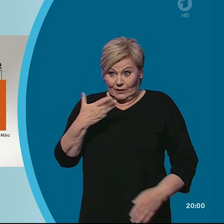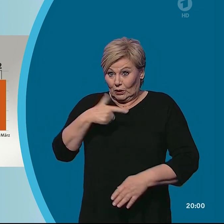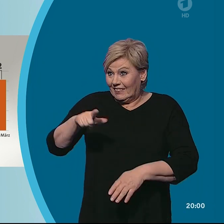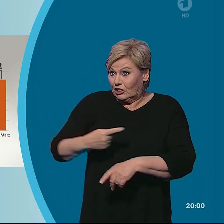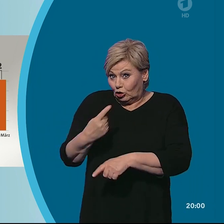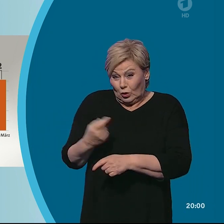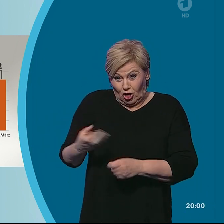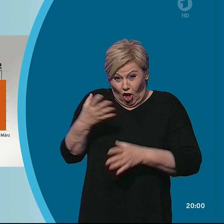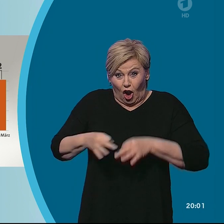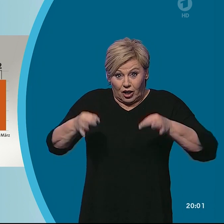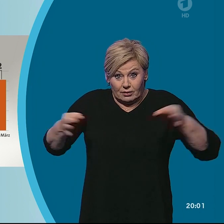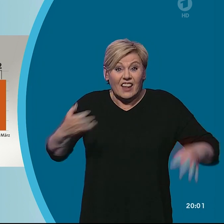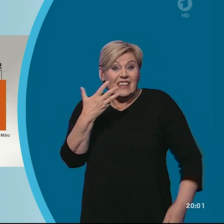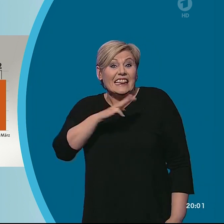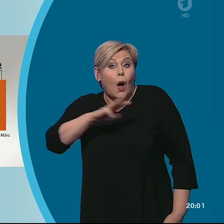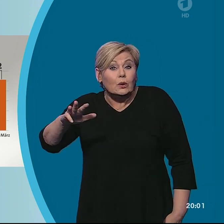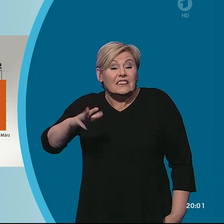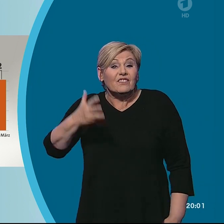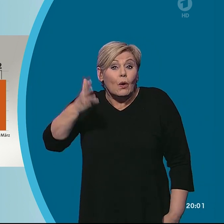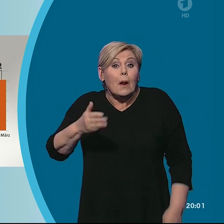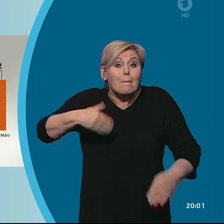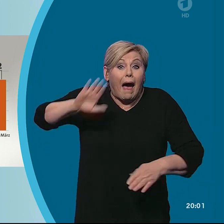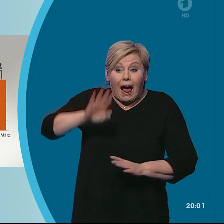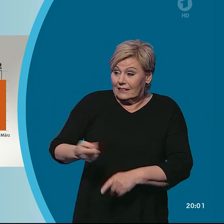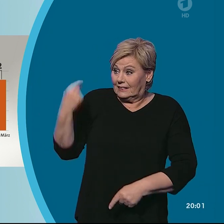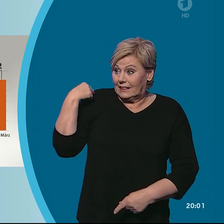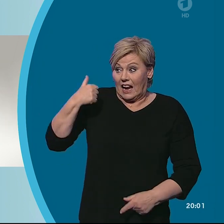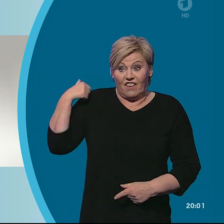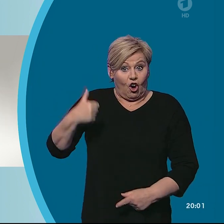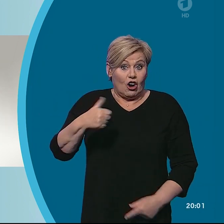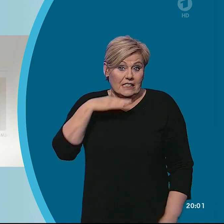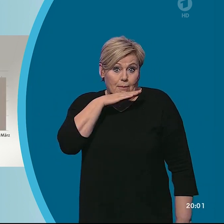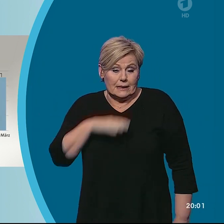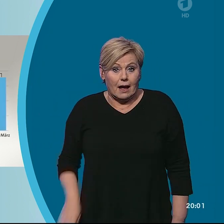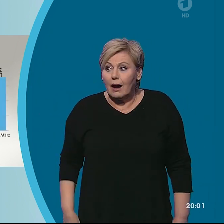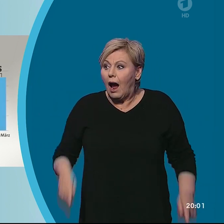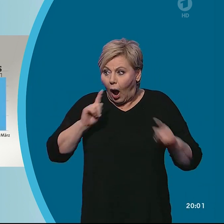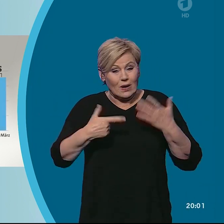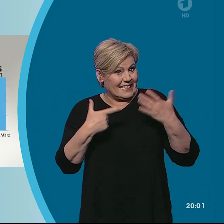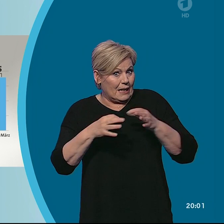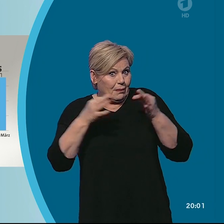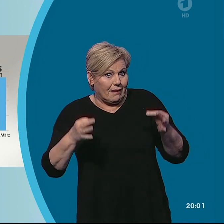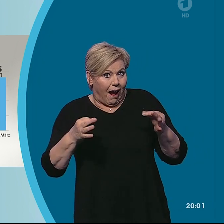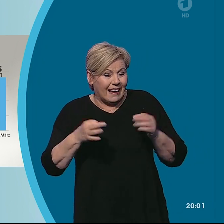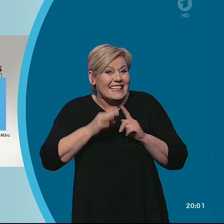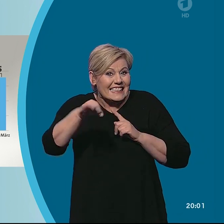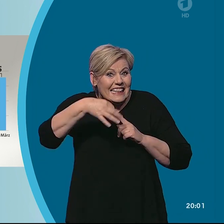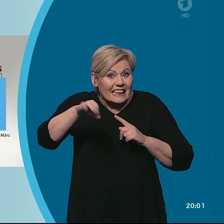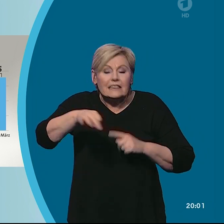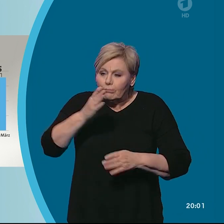Rund 4.400 mehr als vergangenen Samstag. Auch die Sieben-Tage-Inzidenz steigt weiter auf knapp